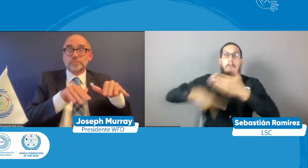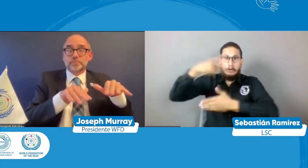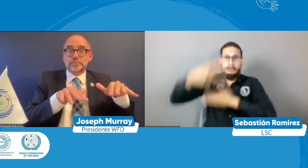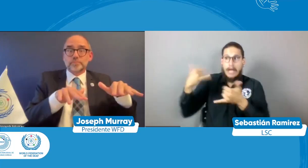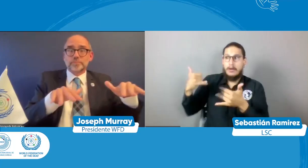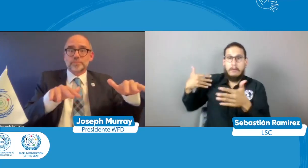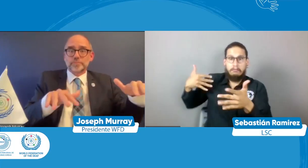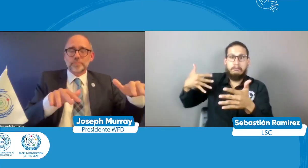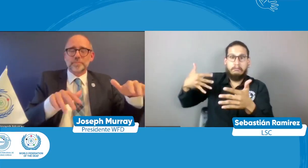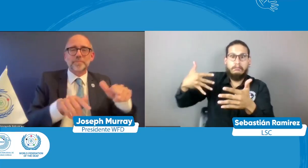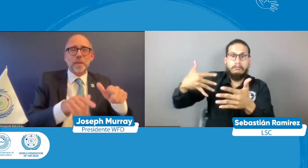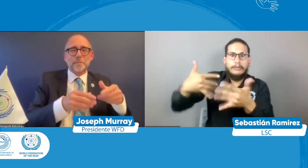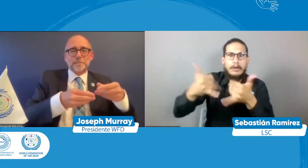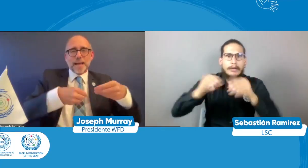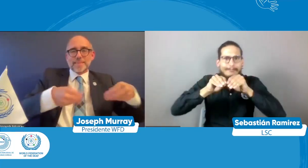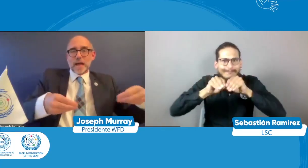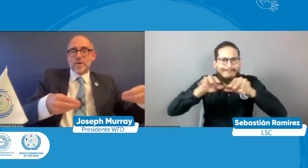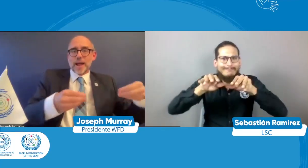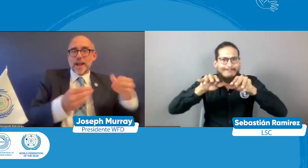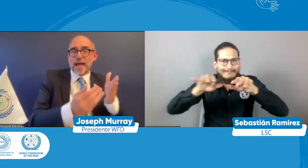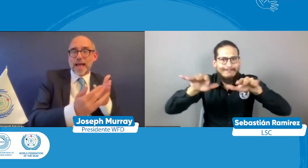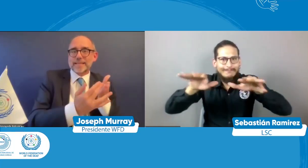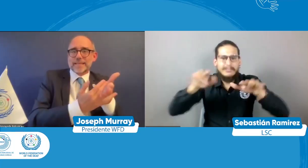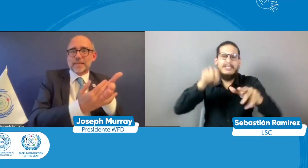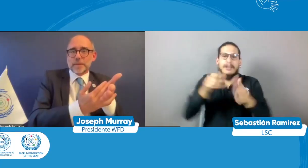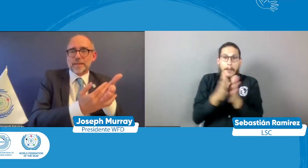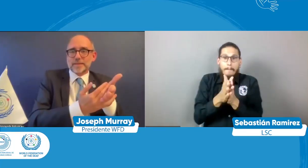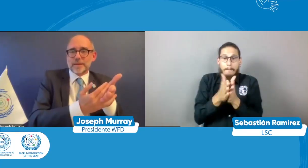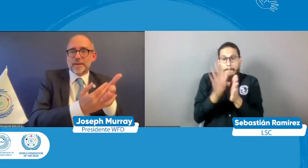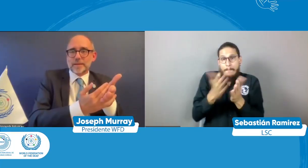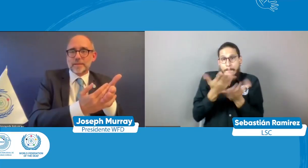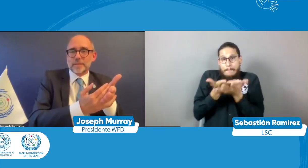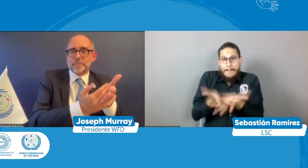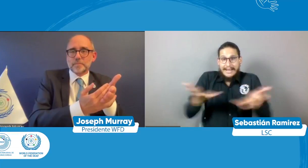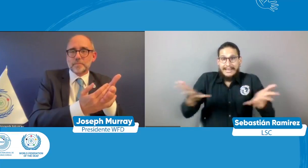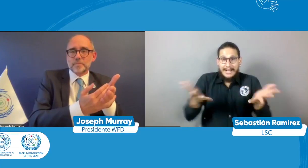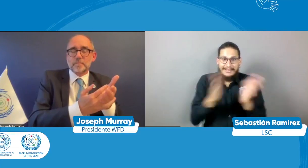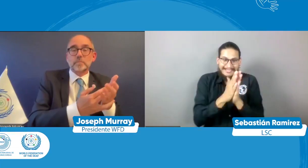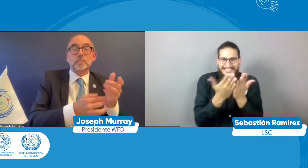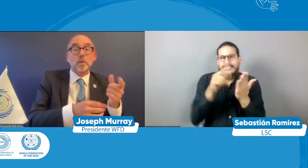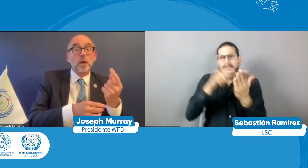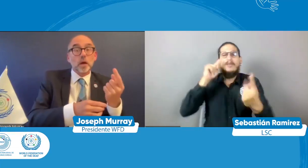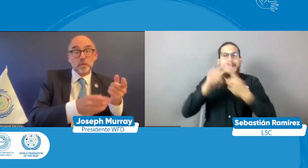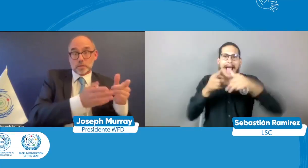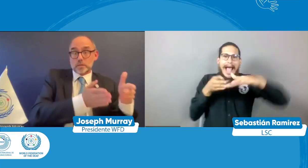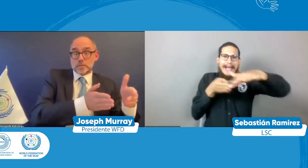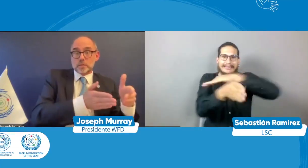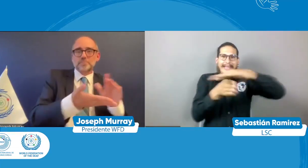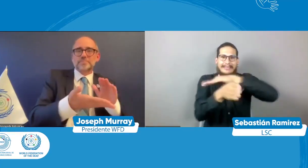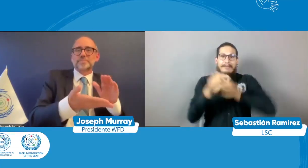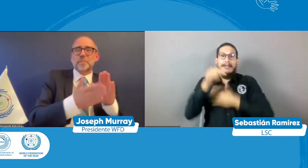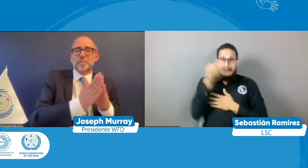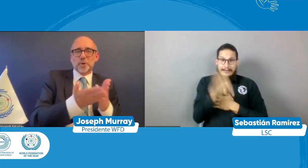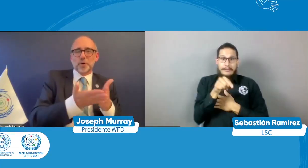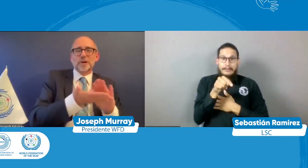este es un proyecto que se ha venido trabajando que ha venido logrando cosas este material ya se ha hecho accesible